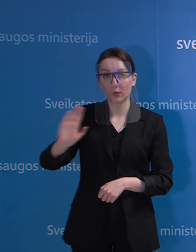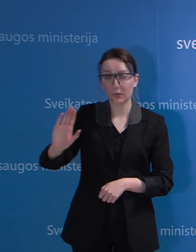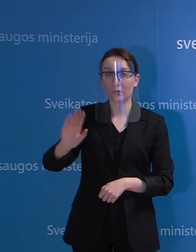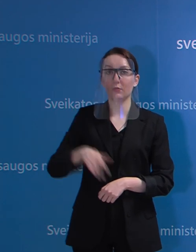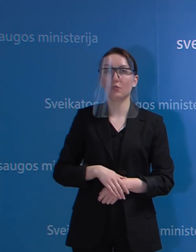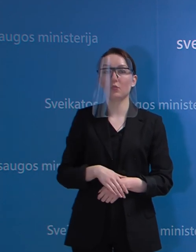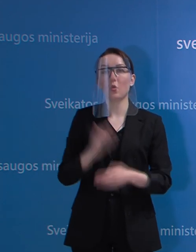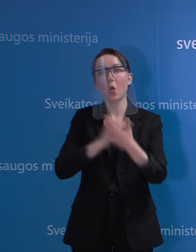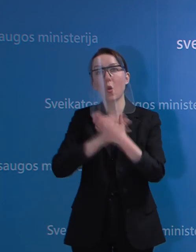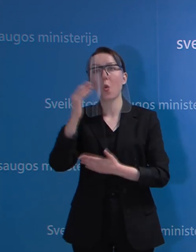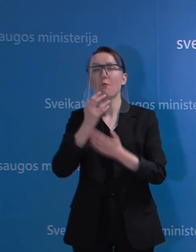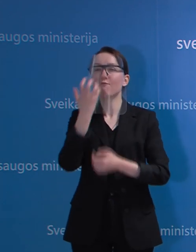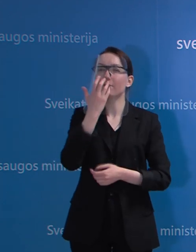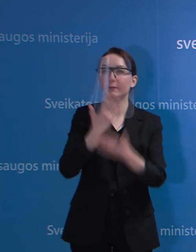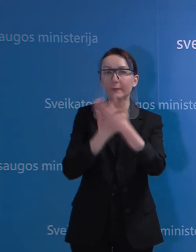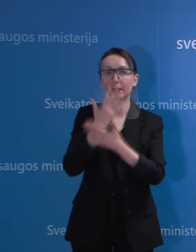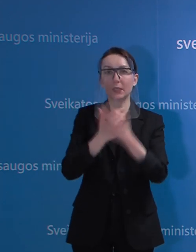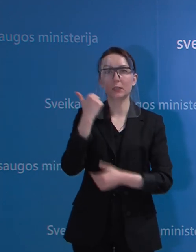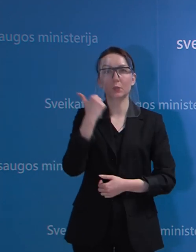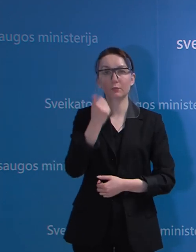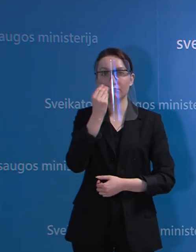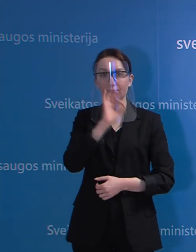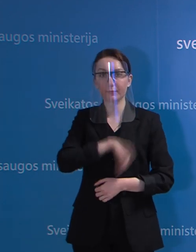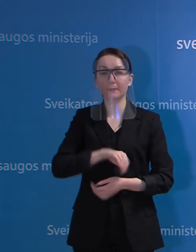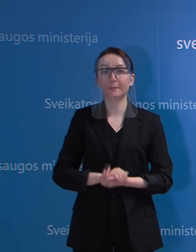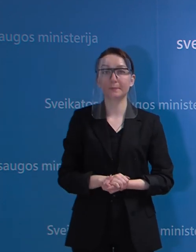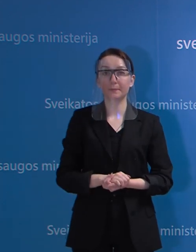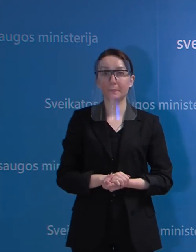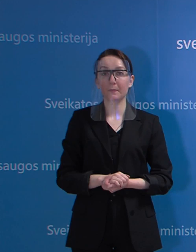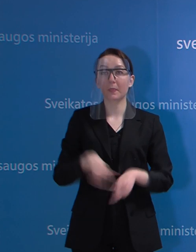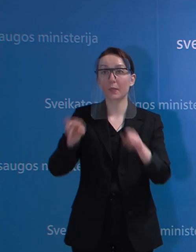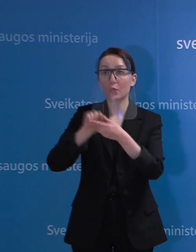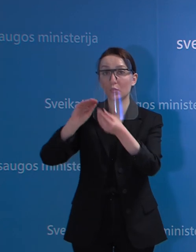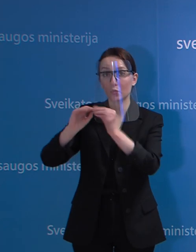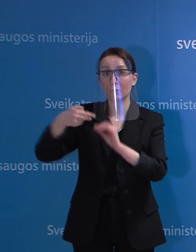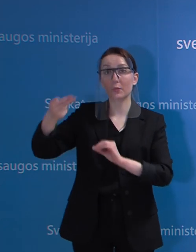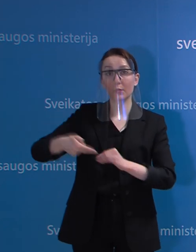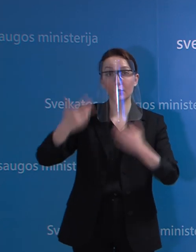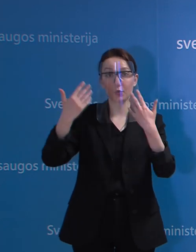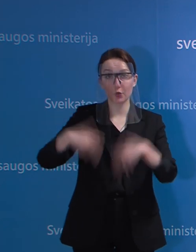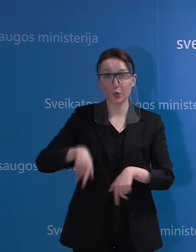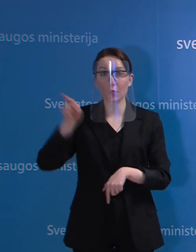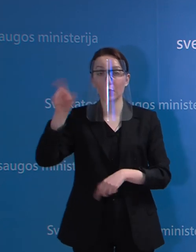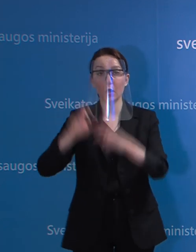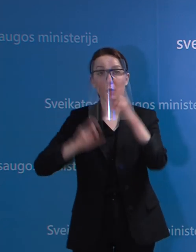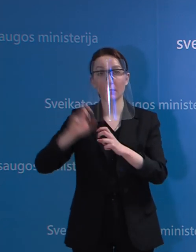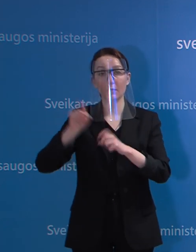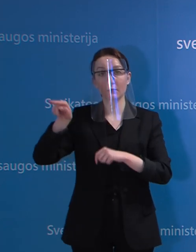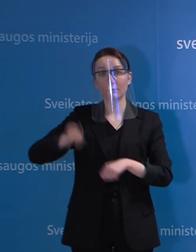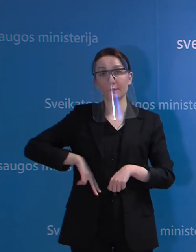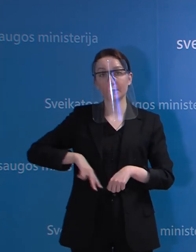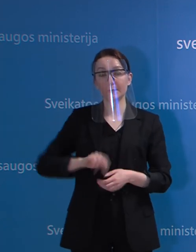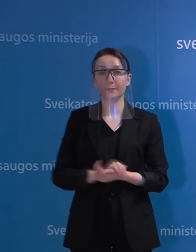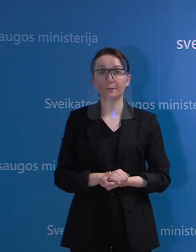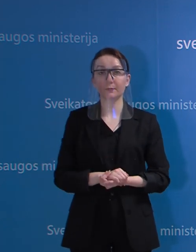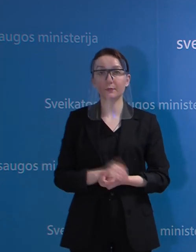labai aukštų filtracijos lygių. Ir šiandien, kaip ir minėjau, pasirašym sutartį su šia gamykla ir